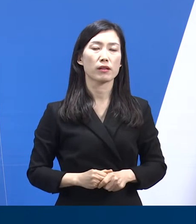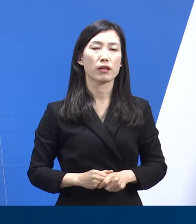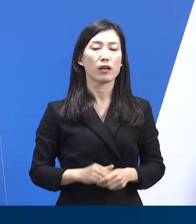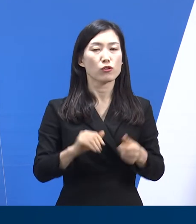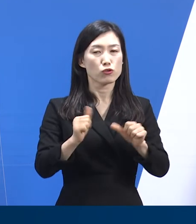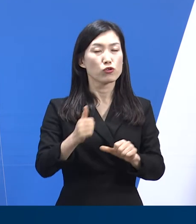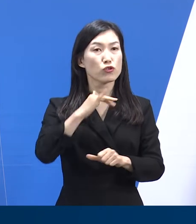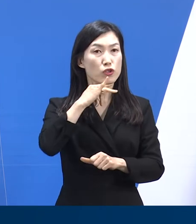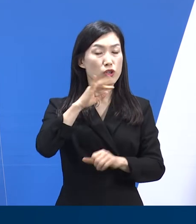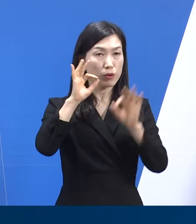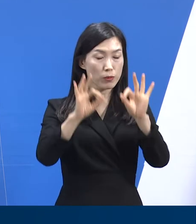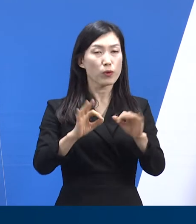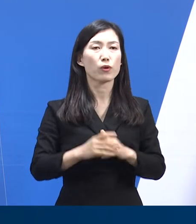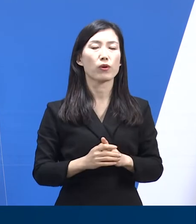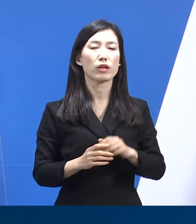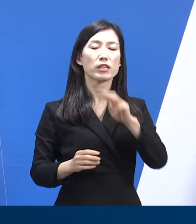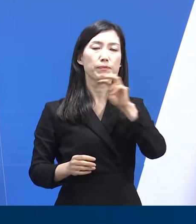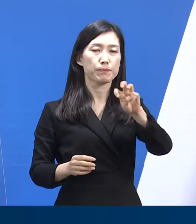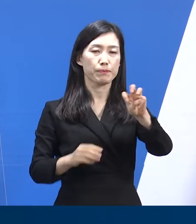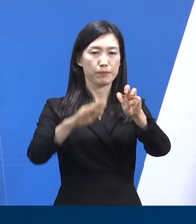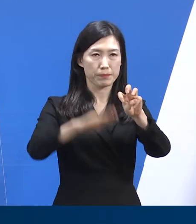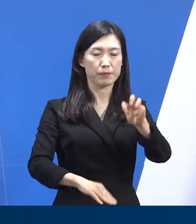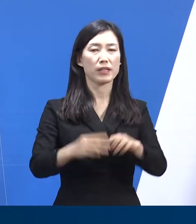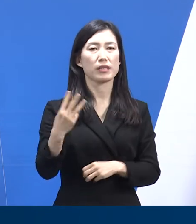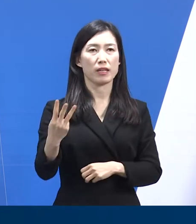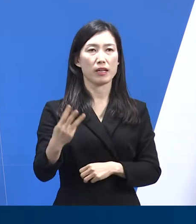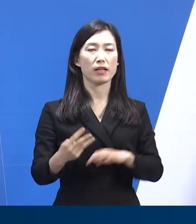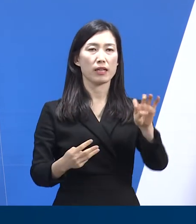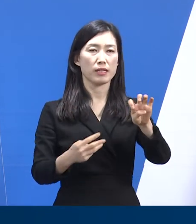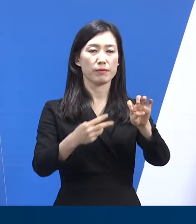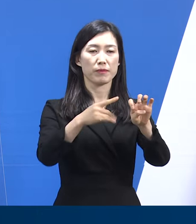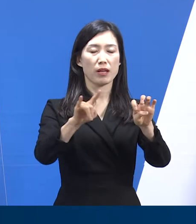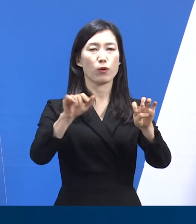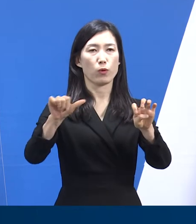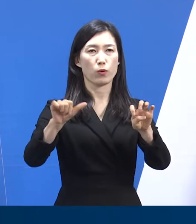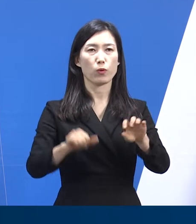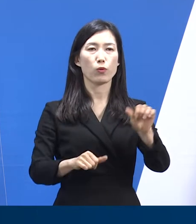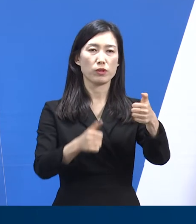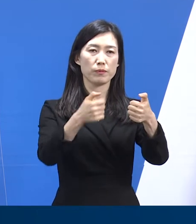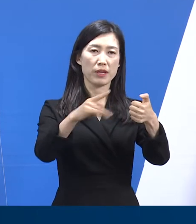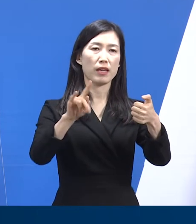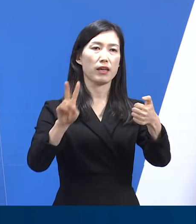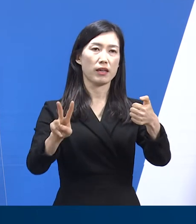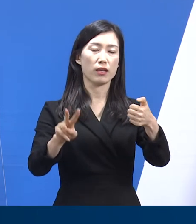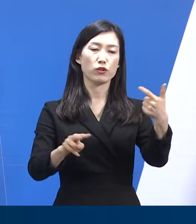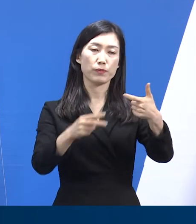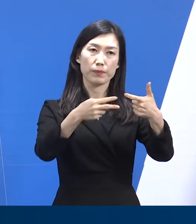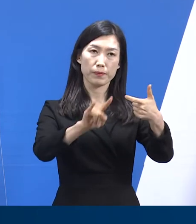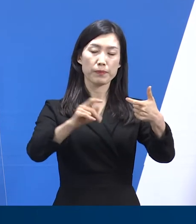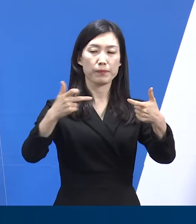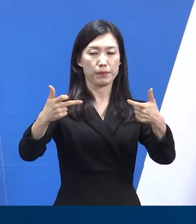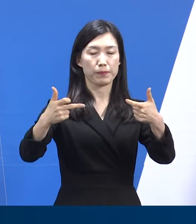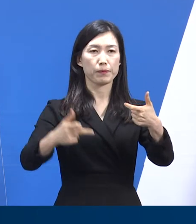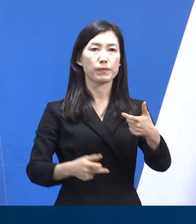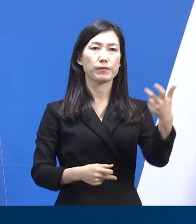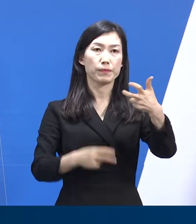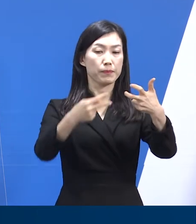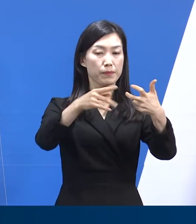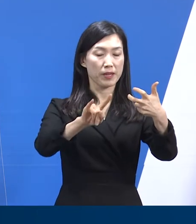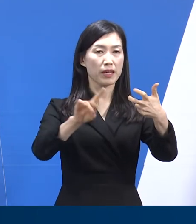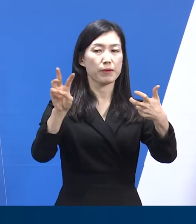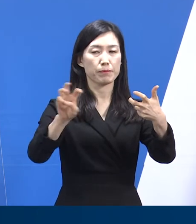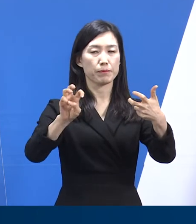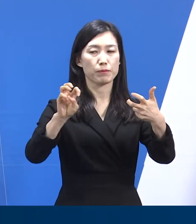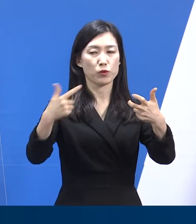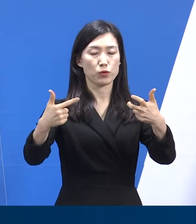사망자 연령별 현황을 보면 30세 이하 3명, 40대 5명, 50대 2명, 60대 17명, 70대